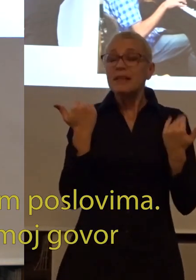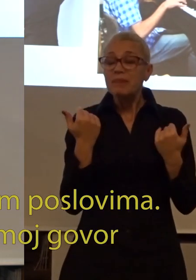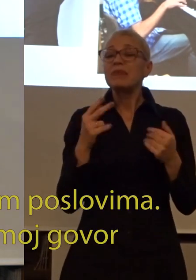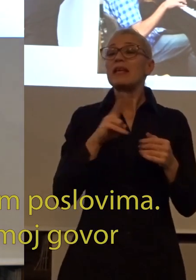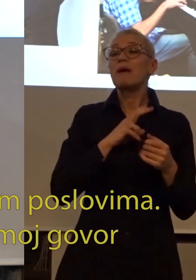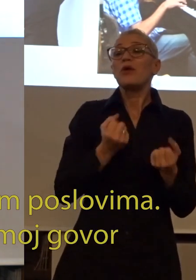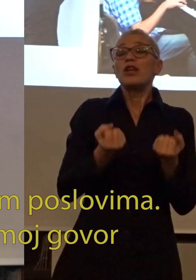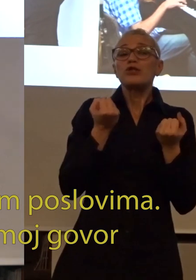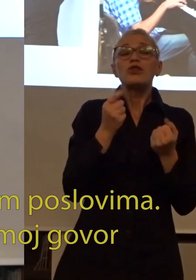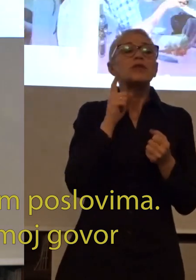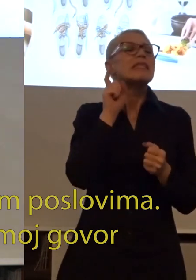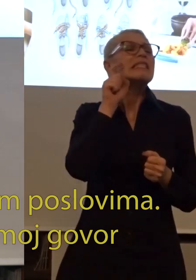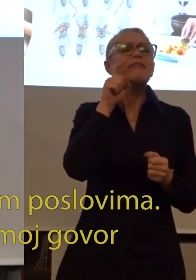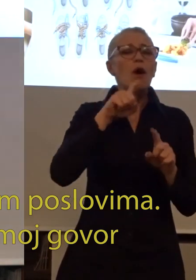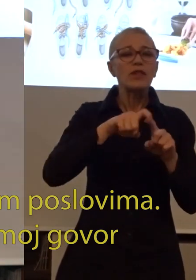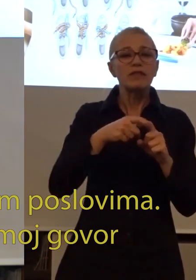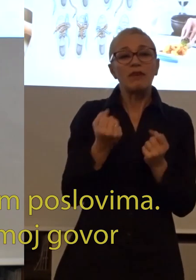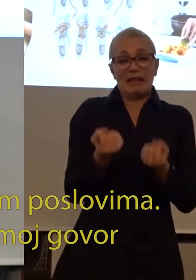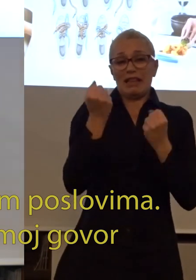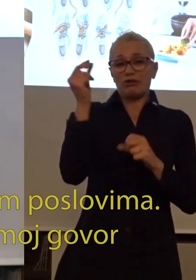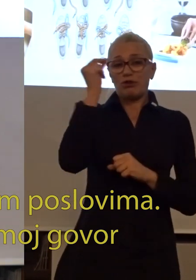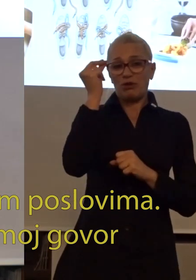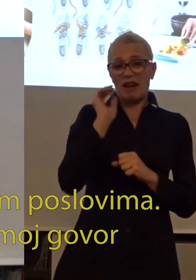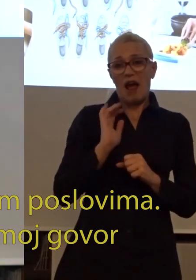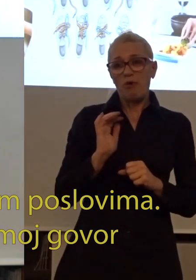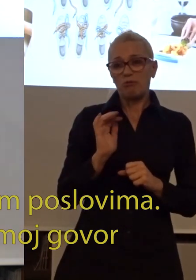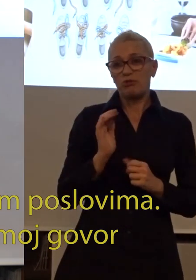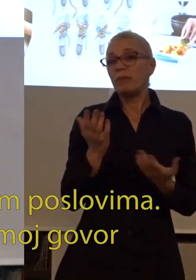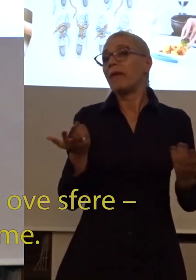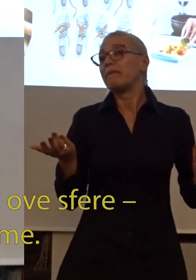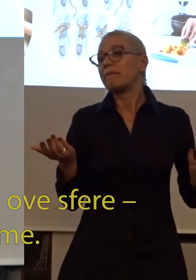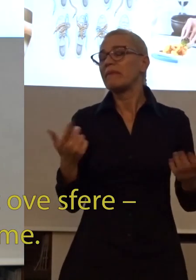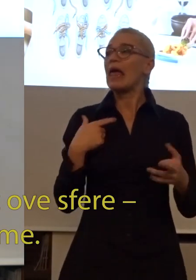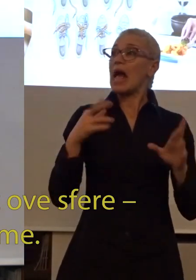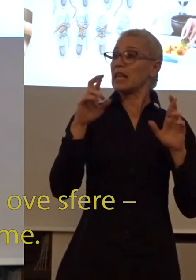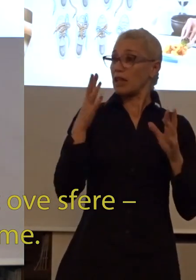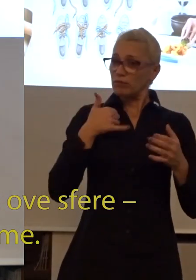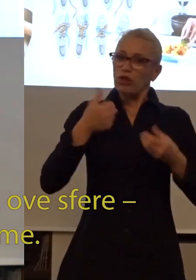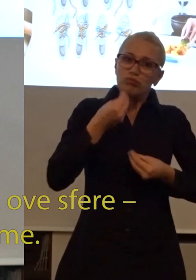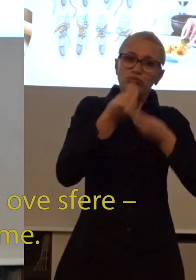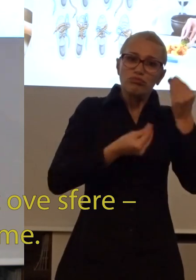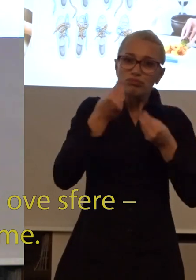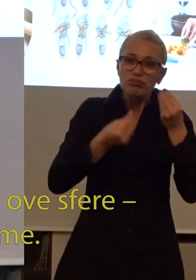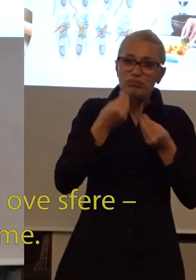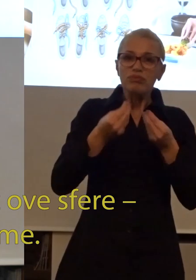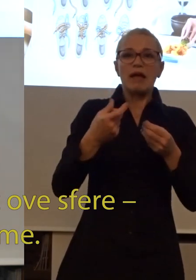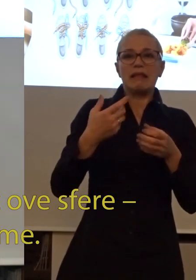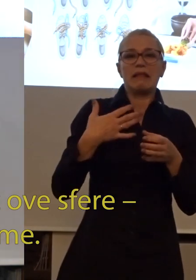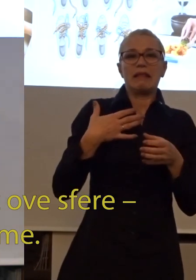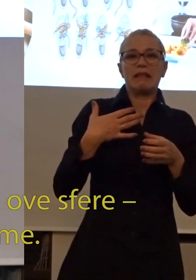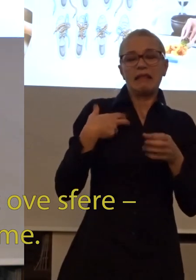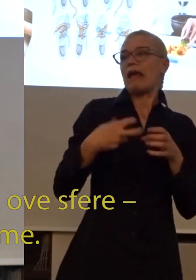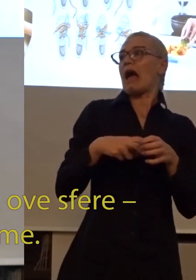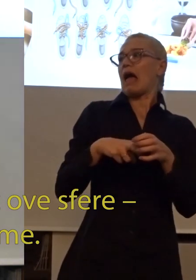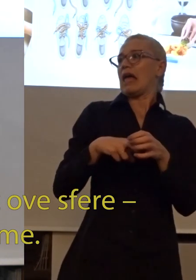stvari da se bavimo svakodnevnim poslovima i ja se nadam da će ovaj moj govor da doprinese da izađem iz ove